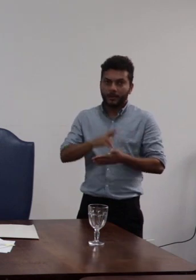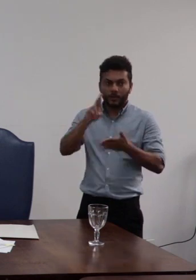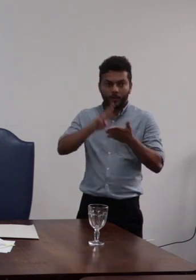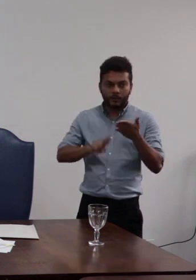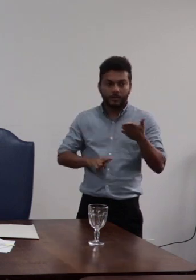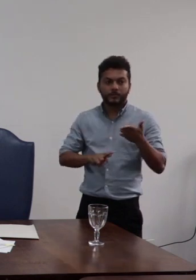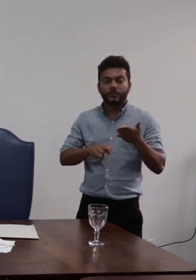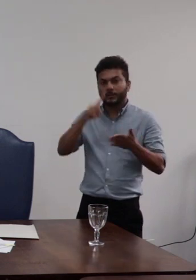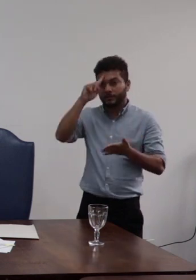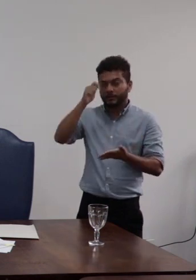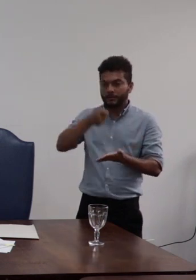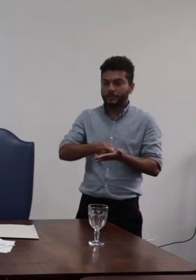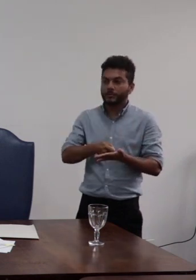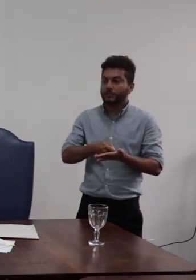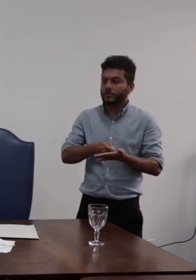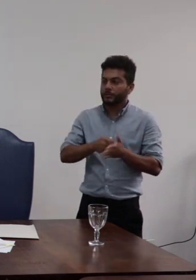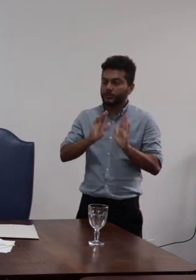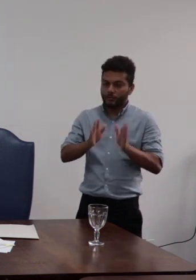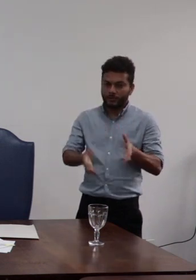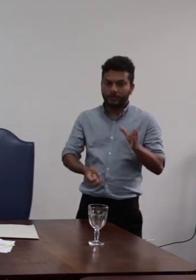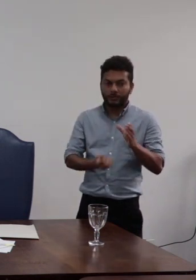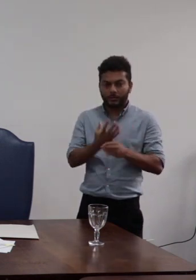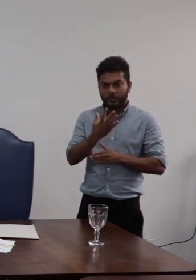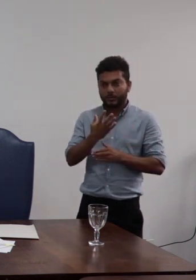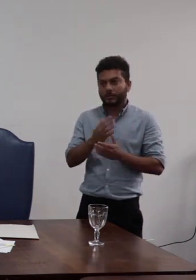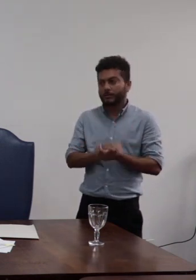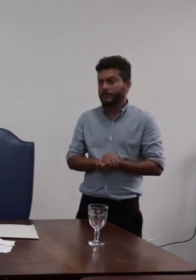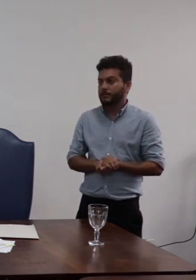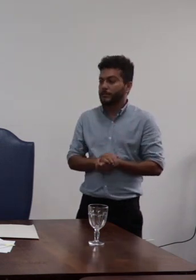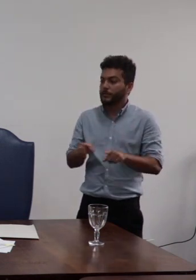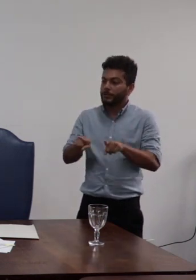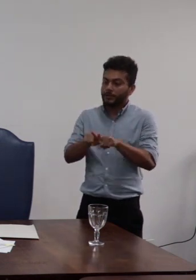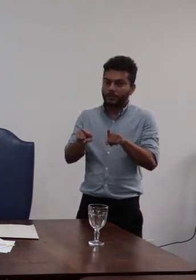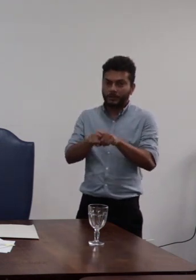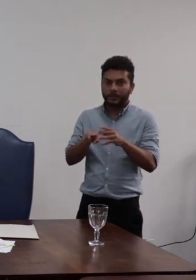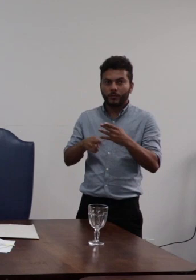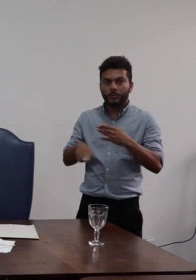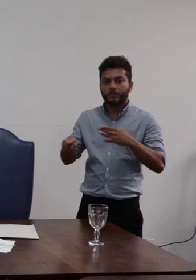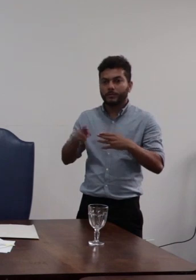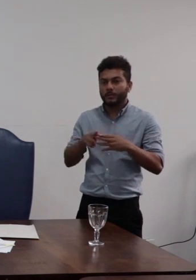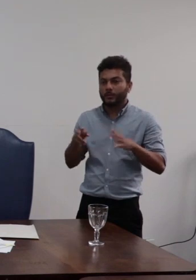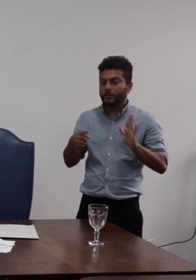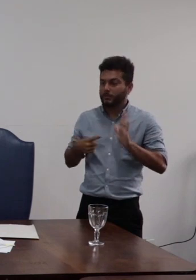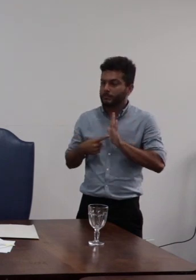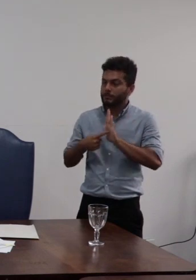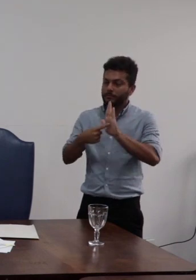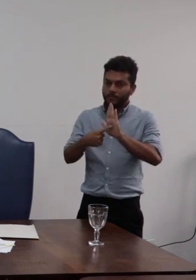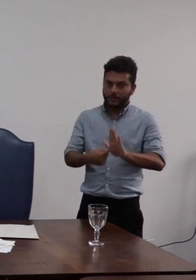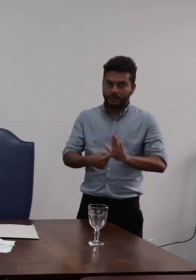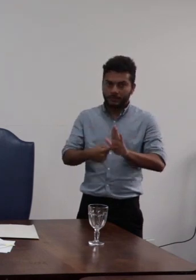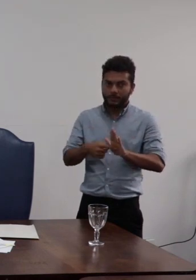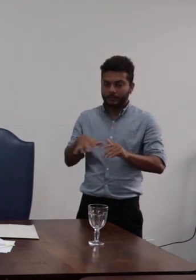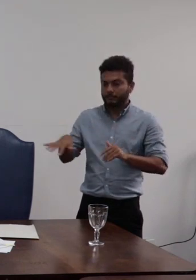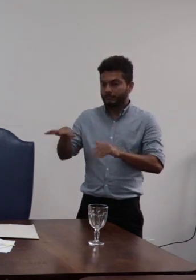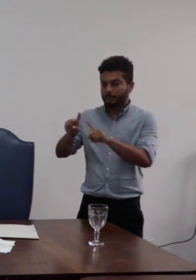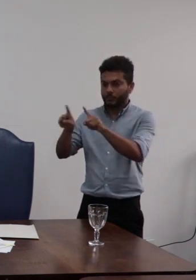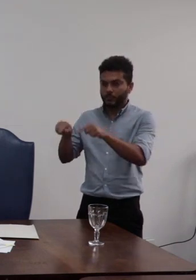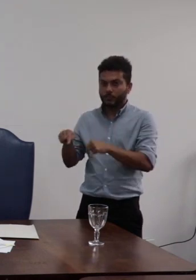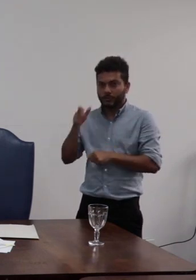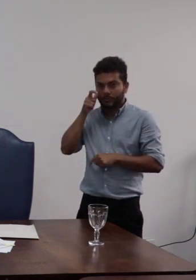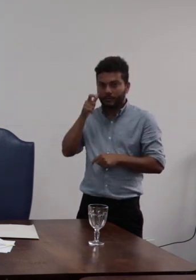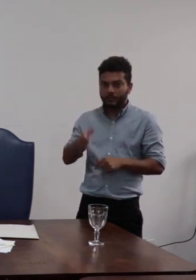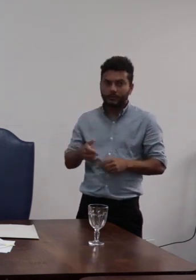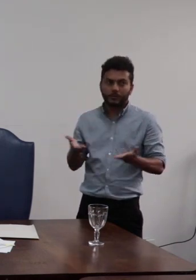decisão construído pelo reitor e o recurso apresentado pelo interessado então em discussão